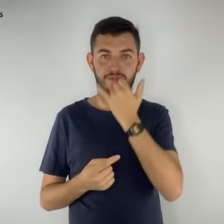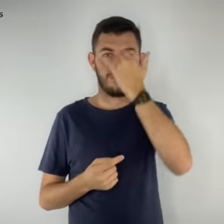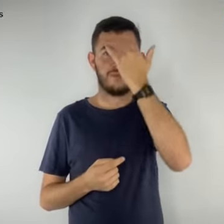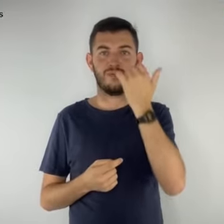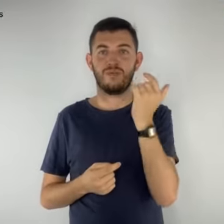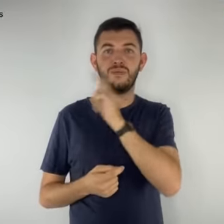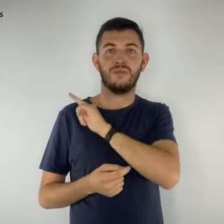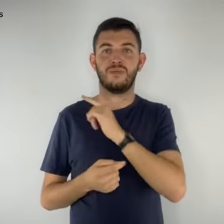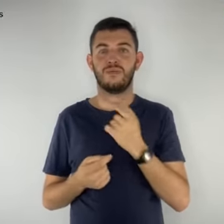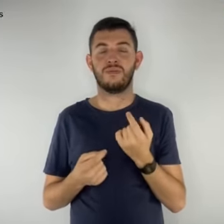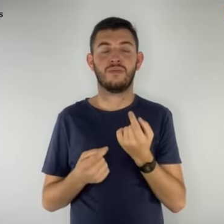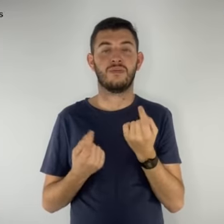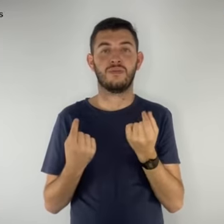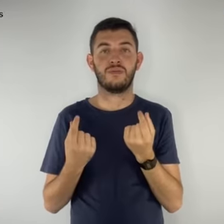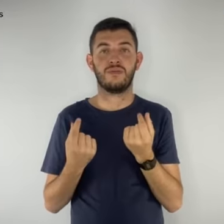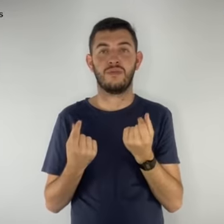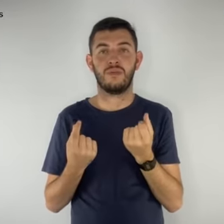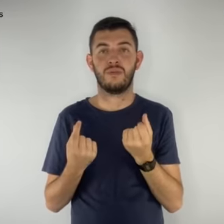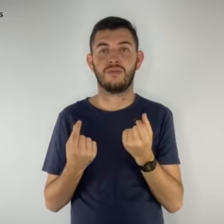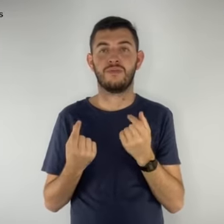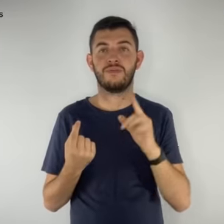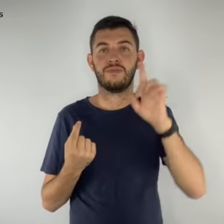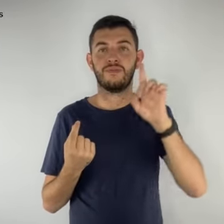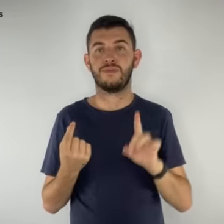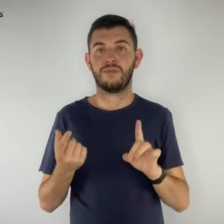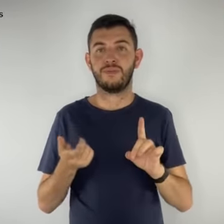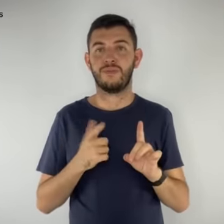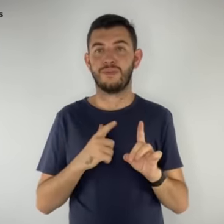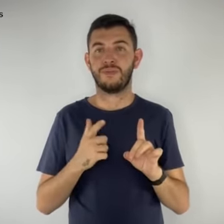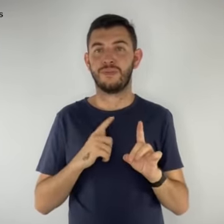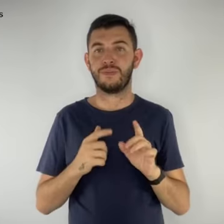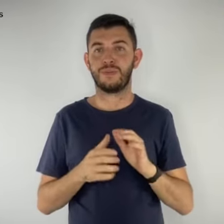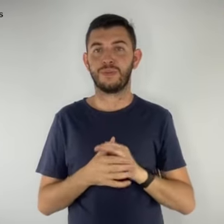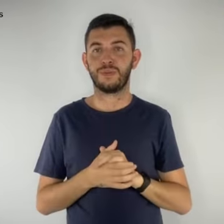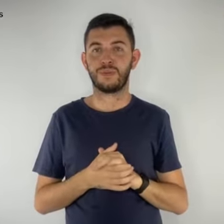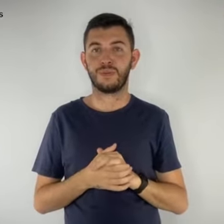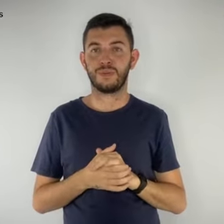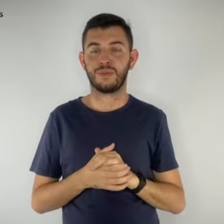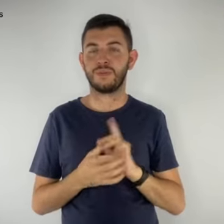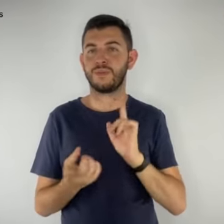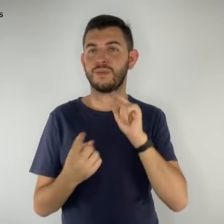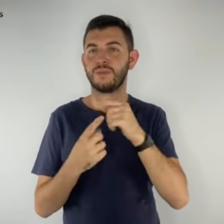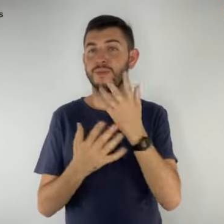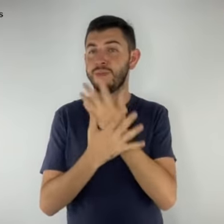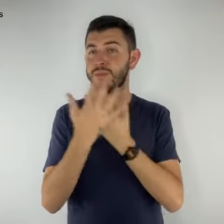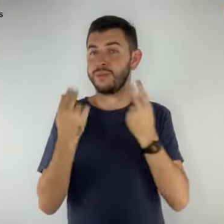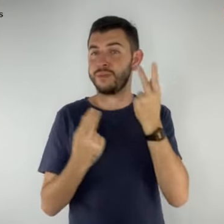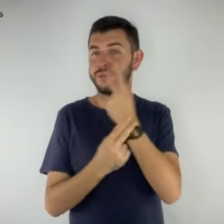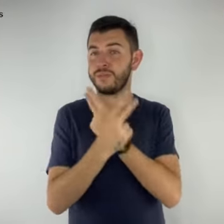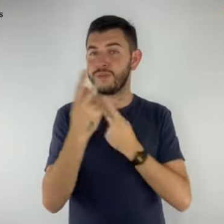receba a quantia a que tem direito. Para ludibriar, os